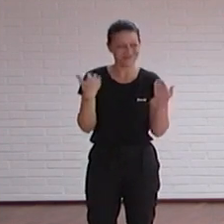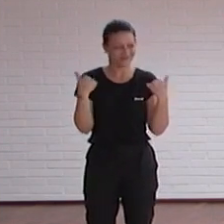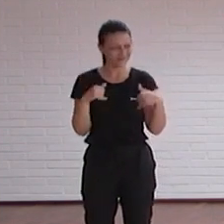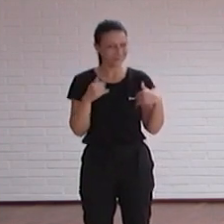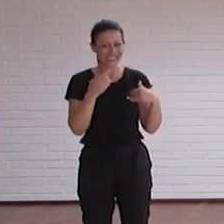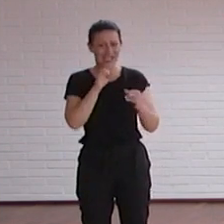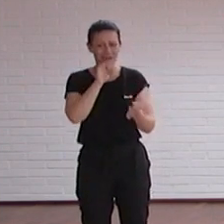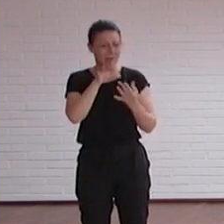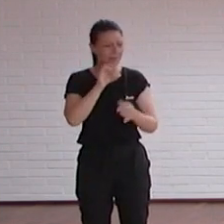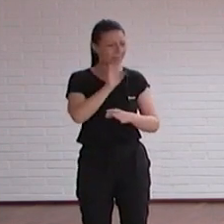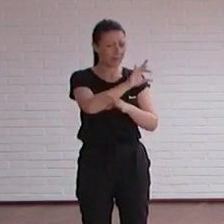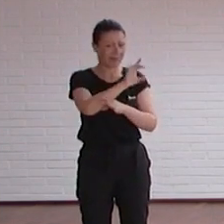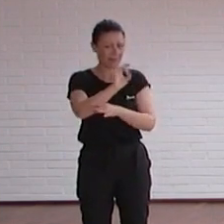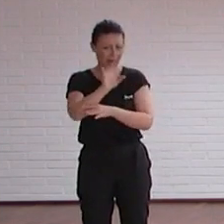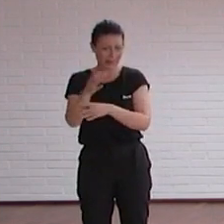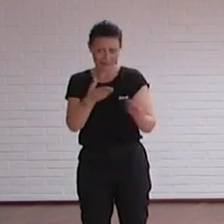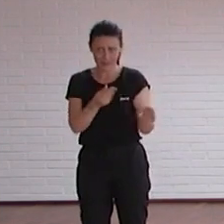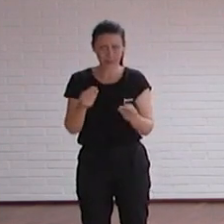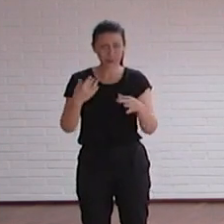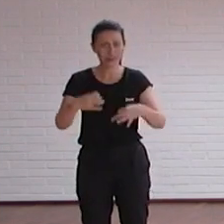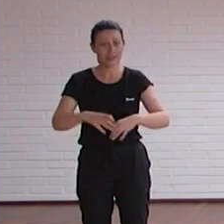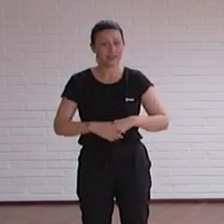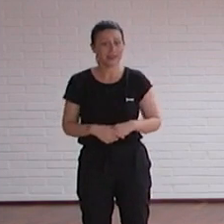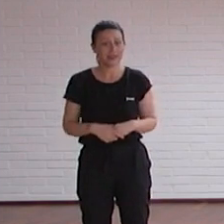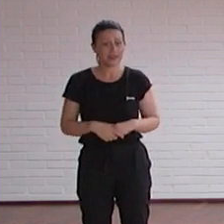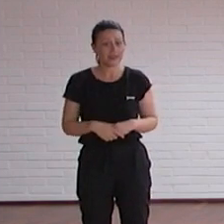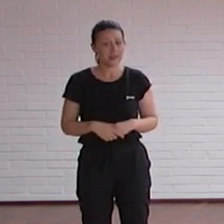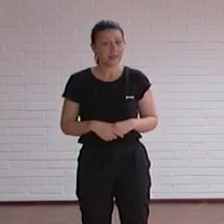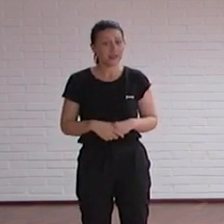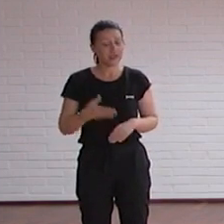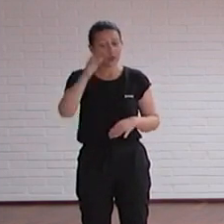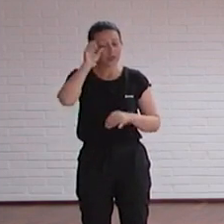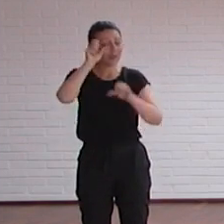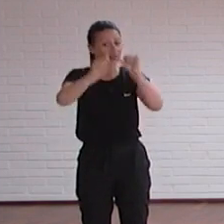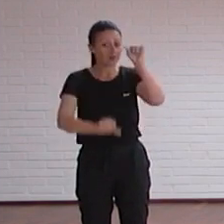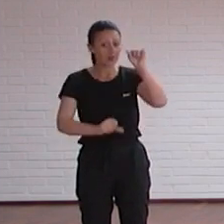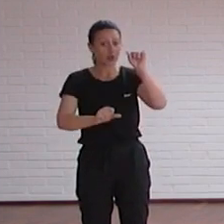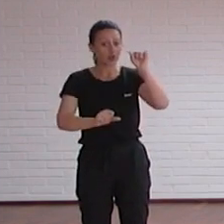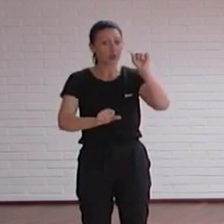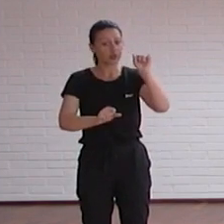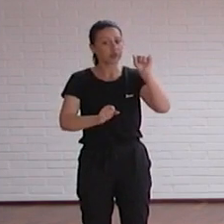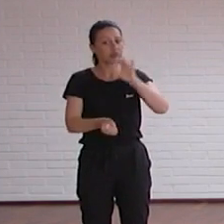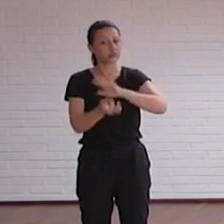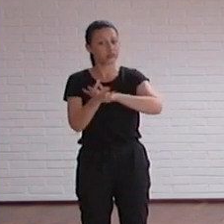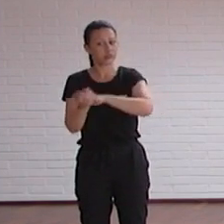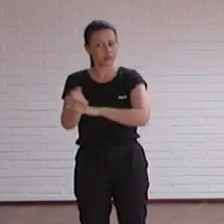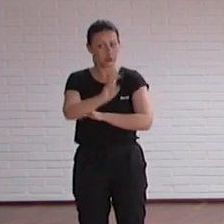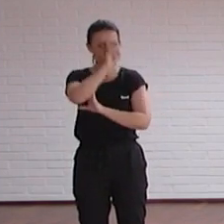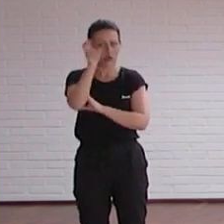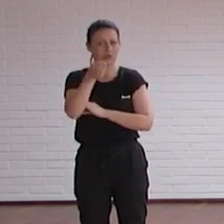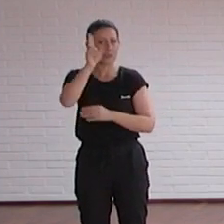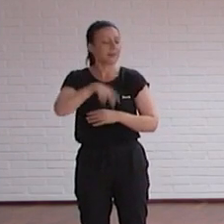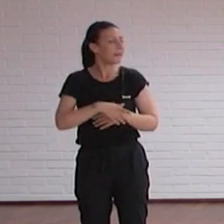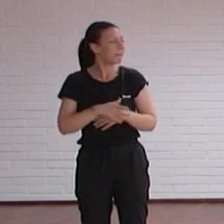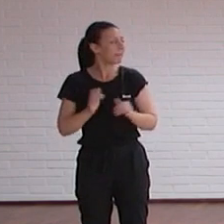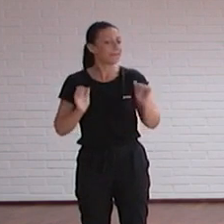bastantes e-mails y, bueno, además de esto, de lo que ya habéis escuchado, tenemos muchas otras cosas en marcha. Vamos a